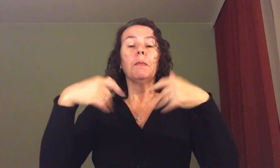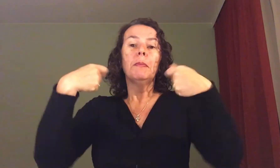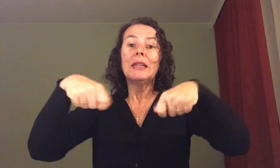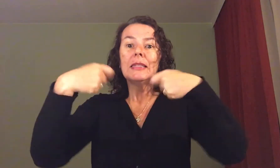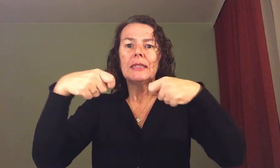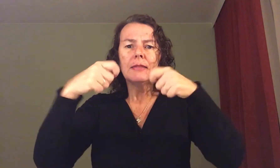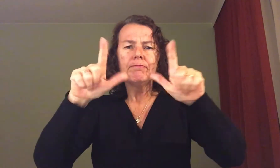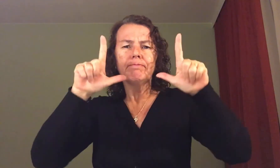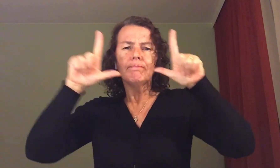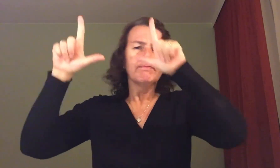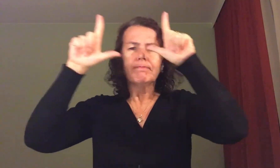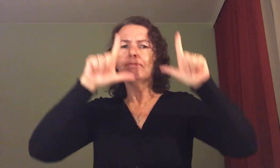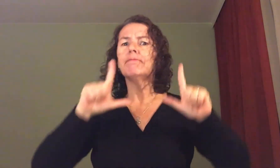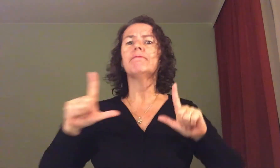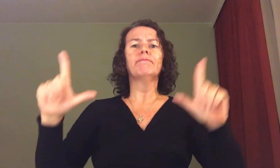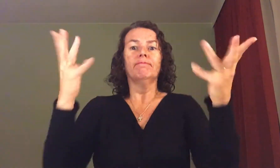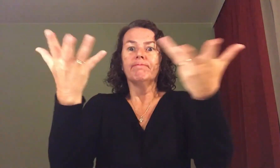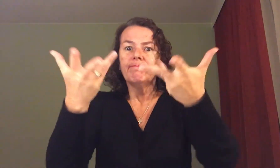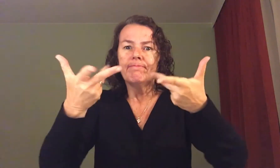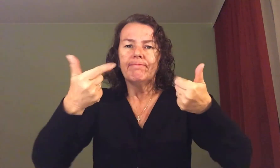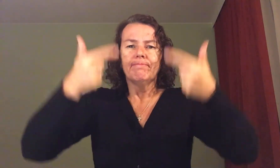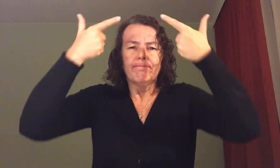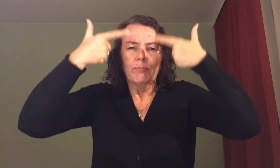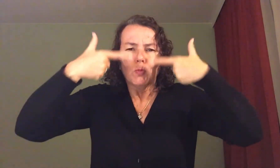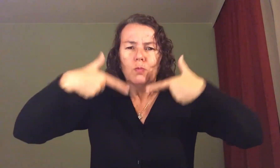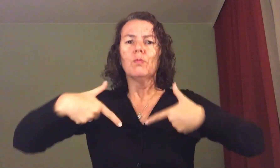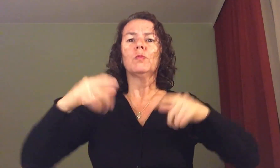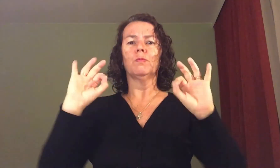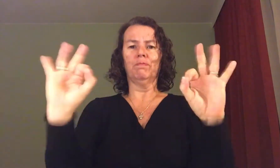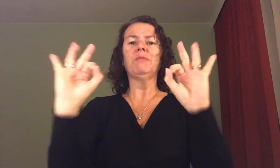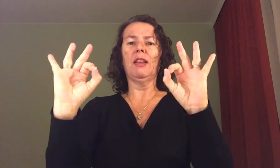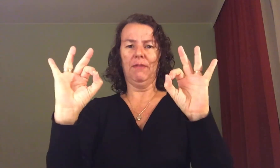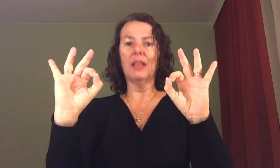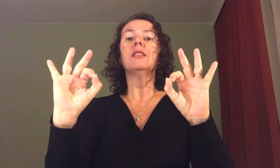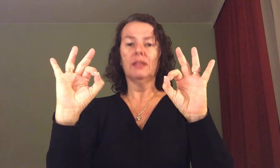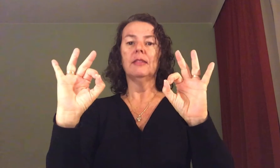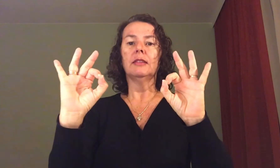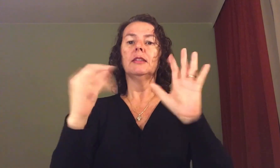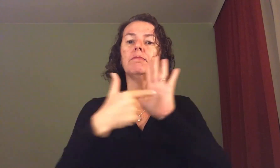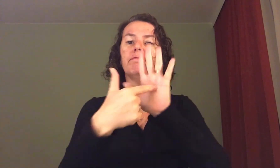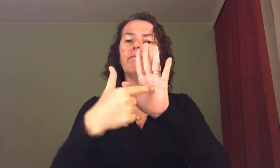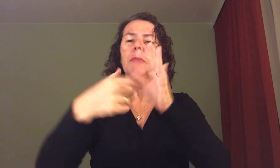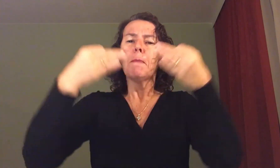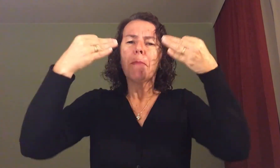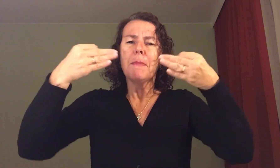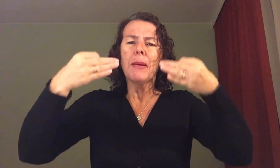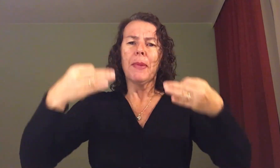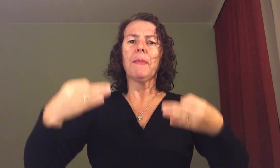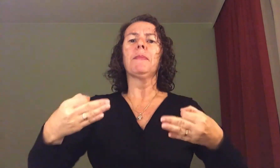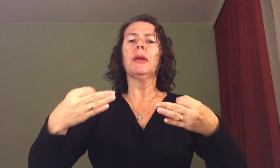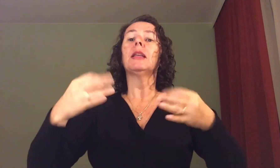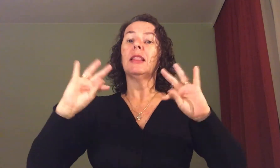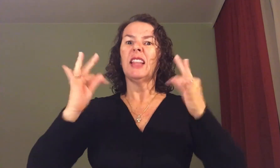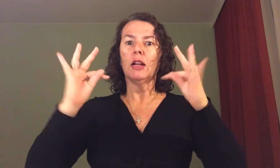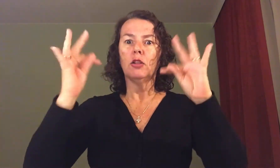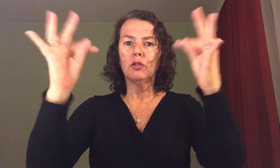documentação linguística, além do rigor metodológico, tecnologia de ponta. Foram